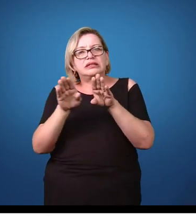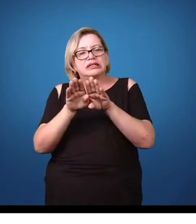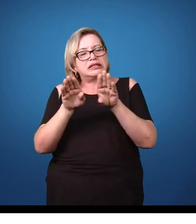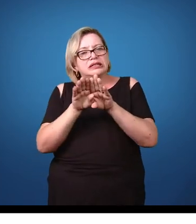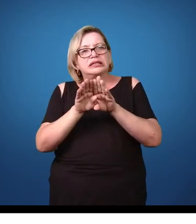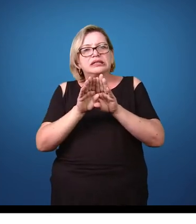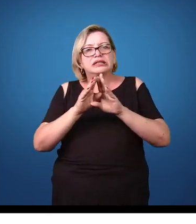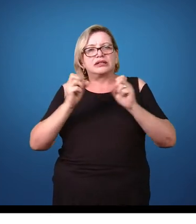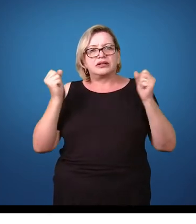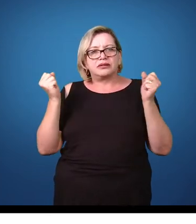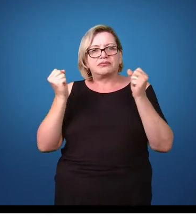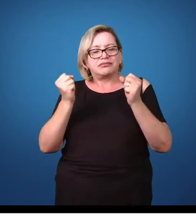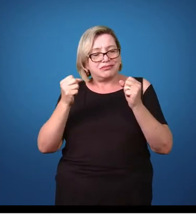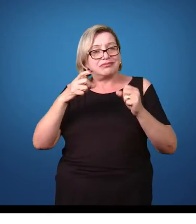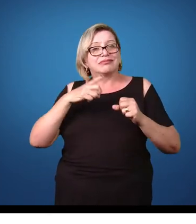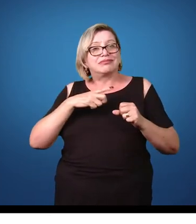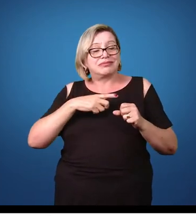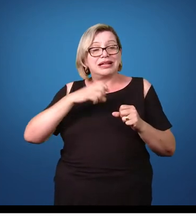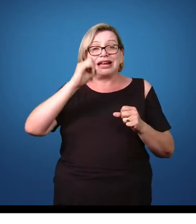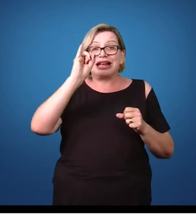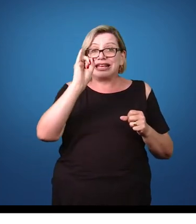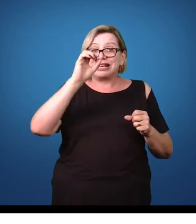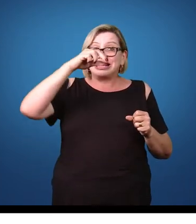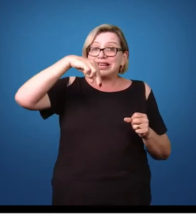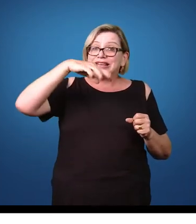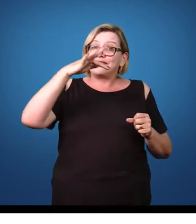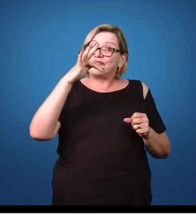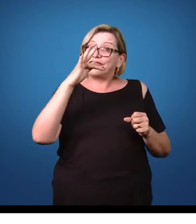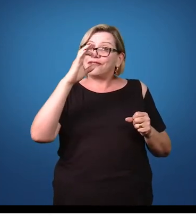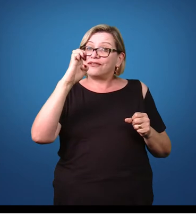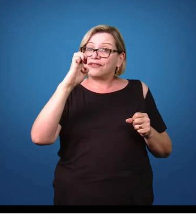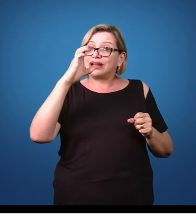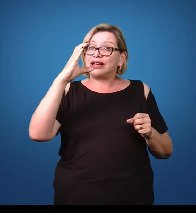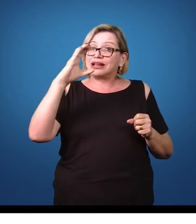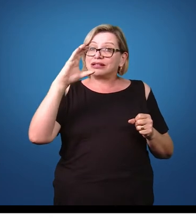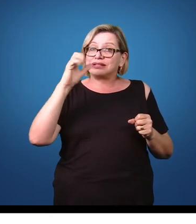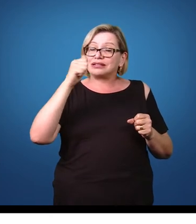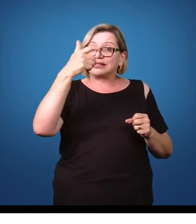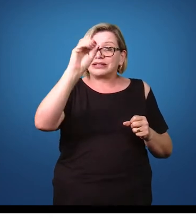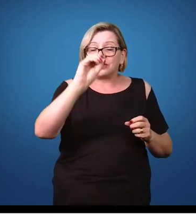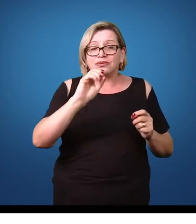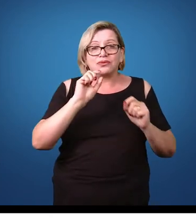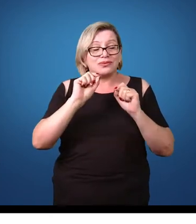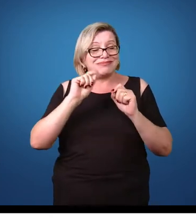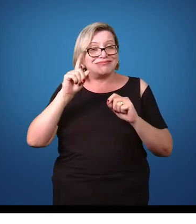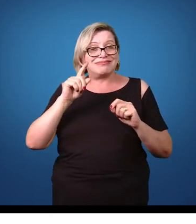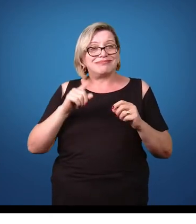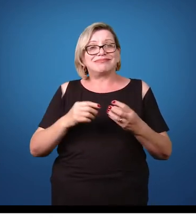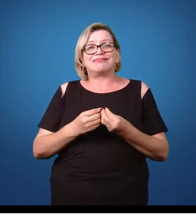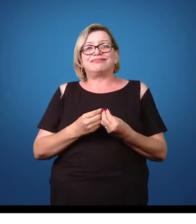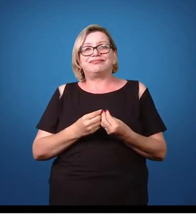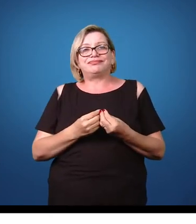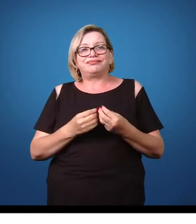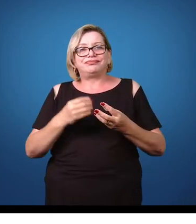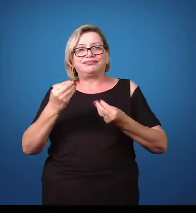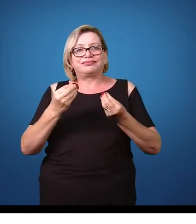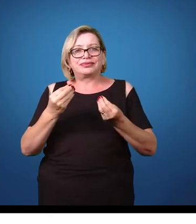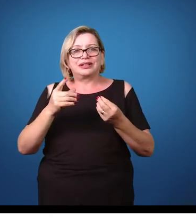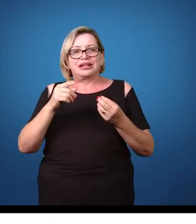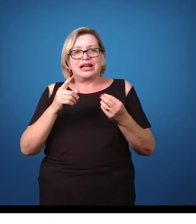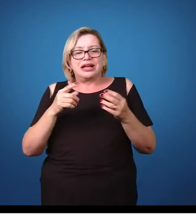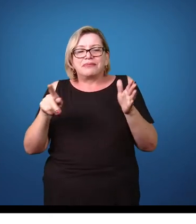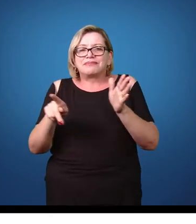além disso tudo, pode ocorrer infecções secundárias nesse local. O que seriam essas infecções